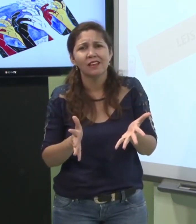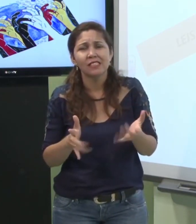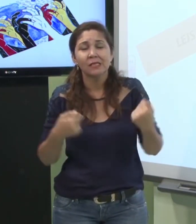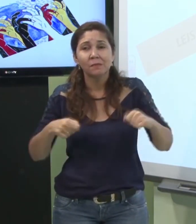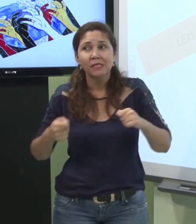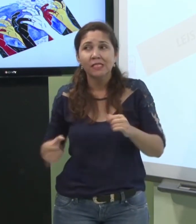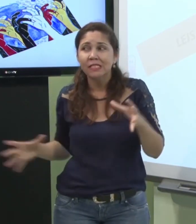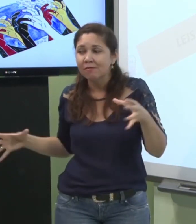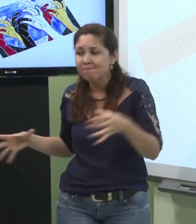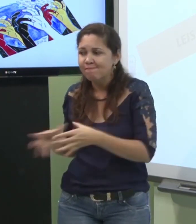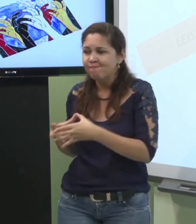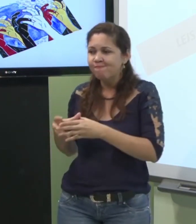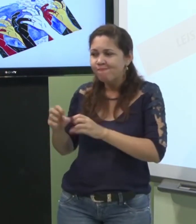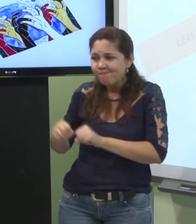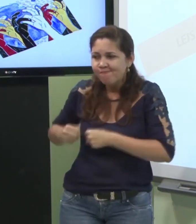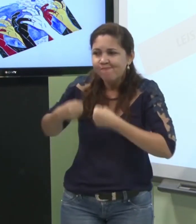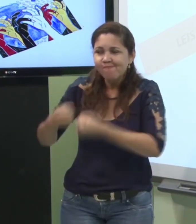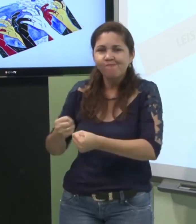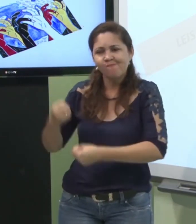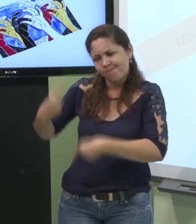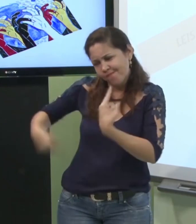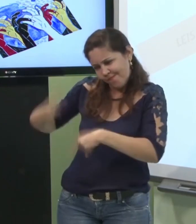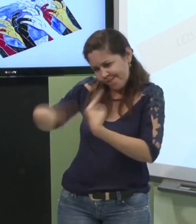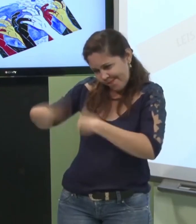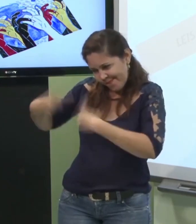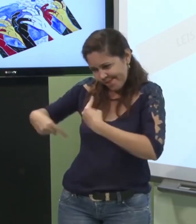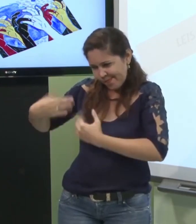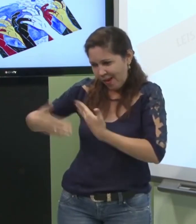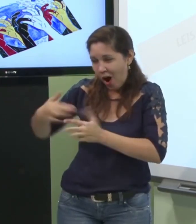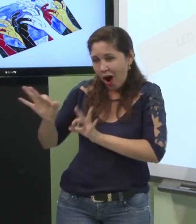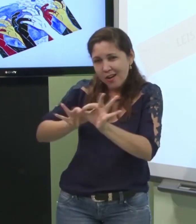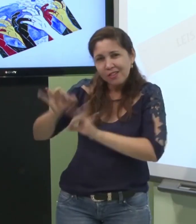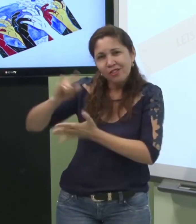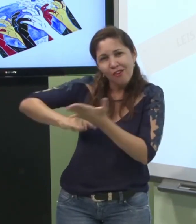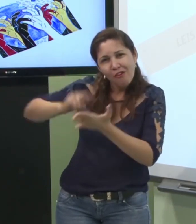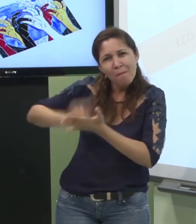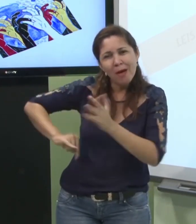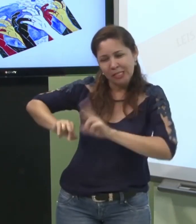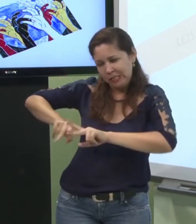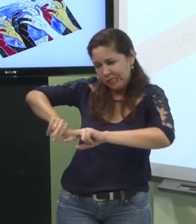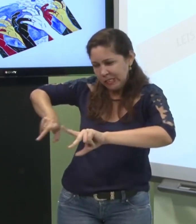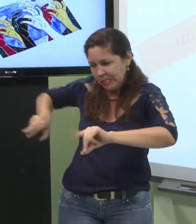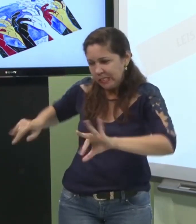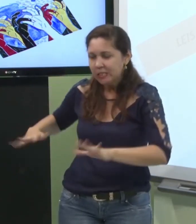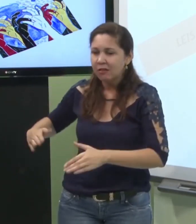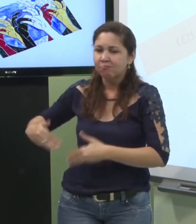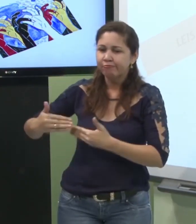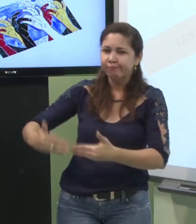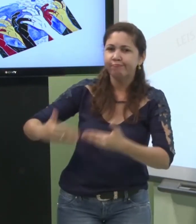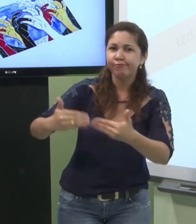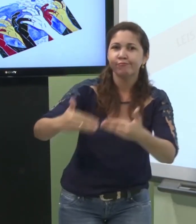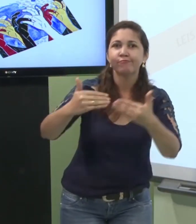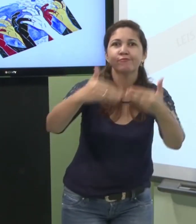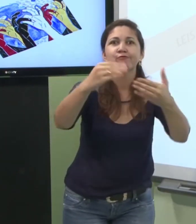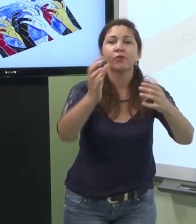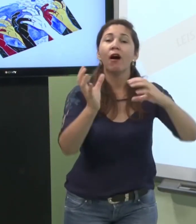se tinha uma lei então a comunidade surda se reuniu se discutiu fizeram vários documentos e com o tempo